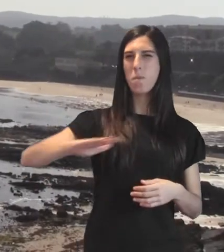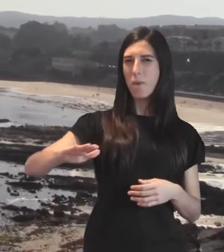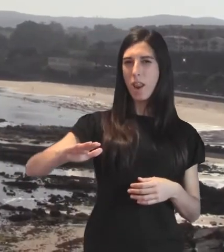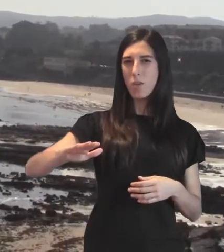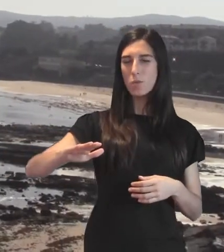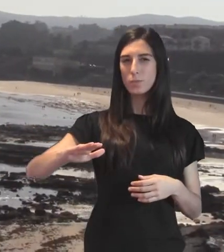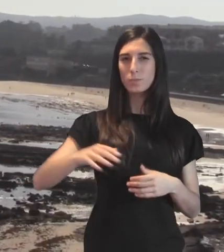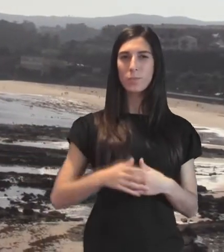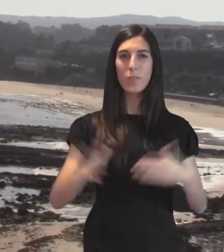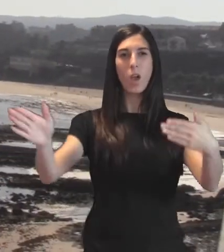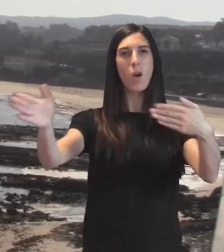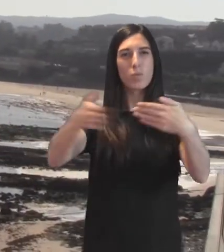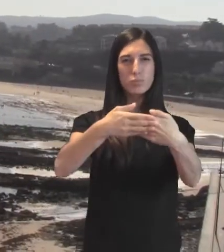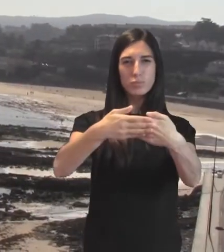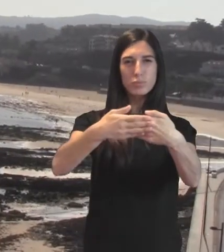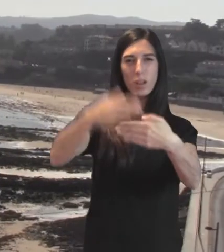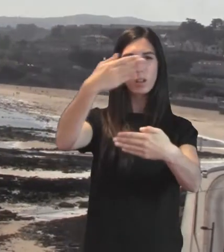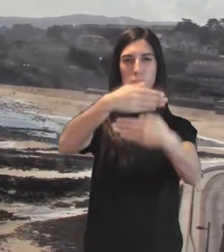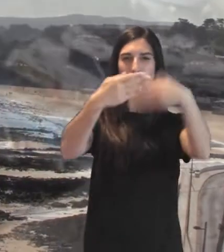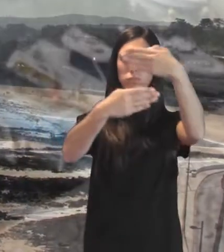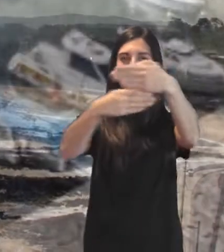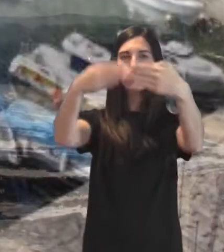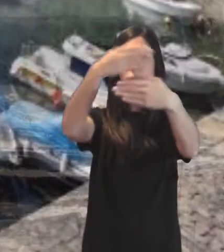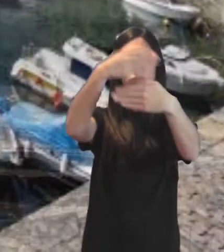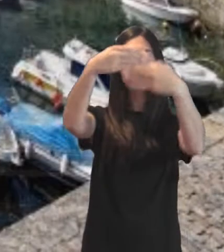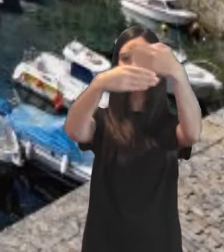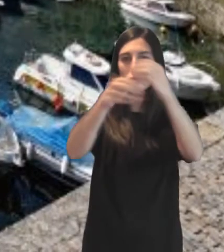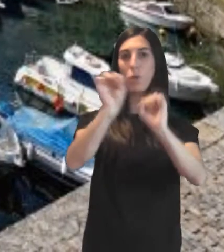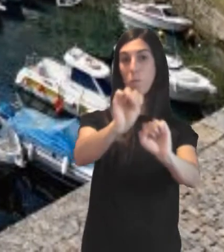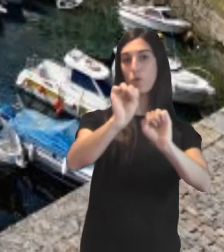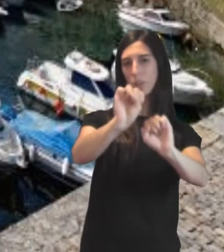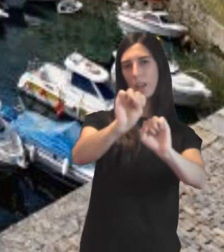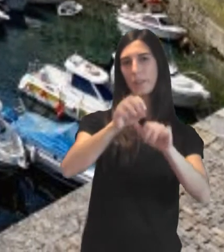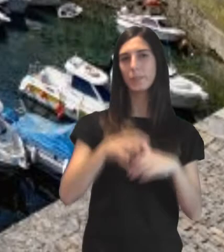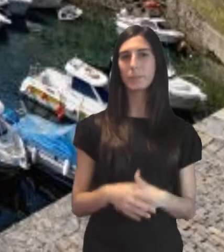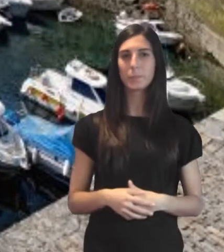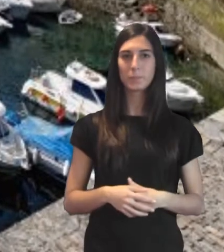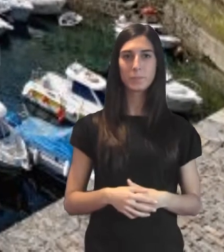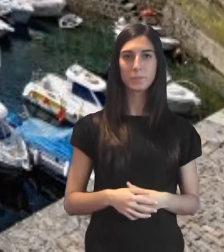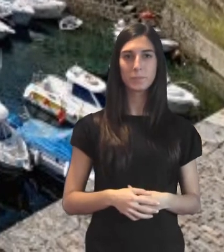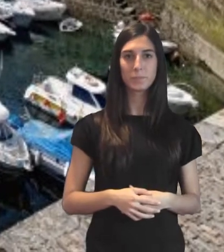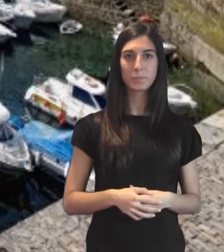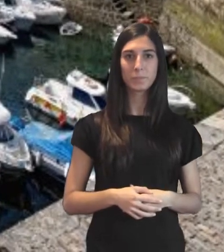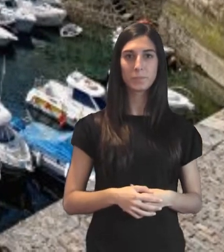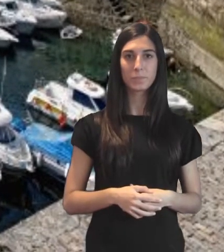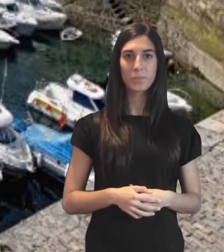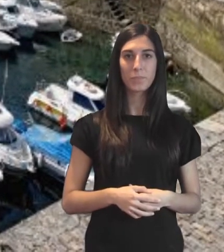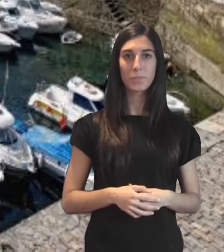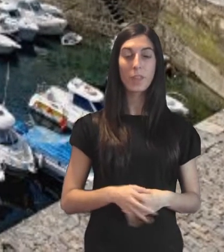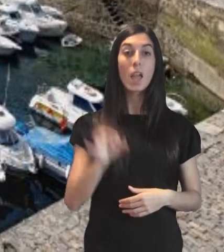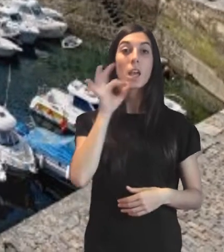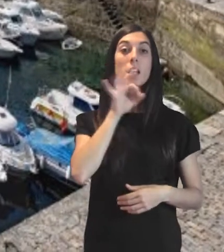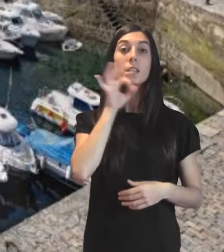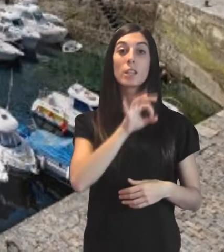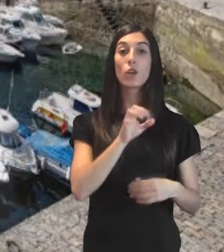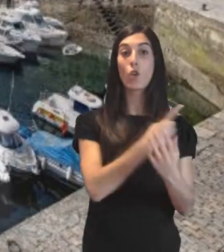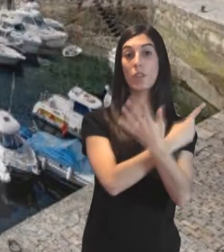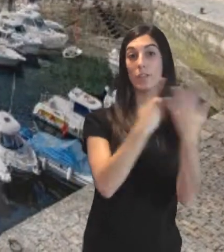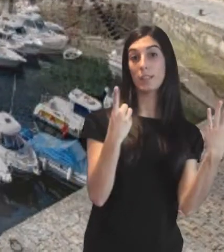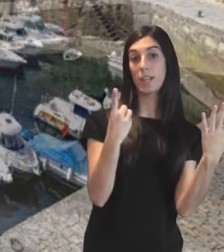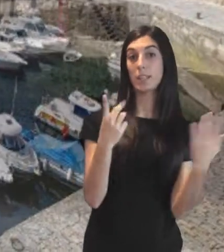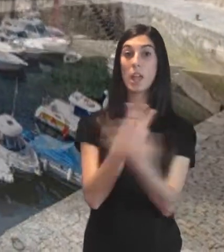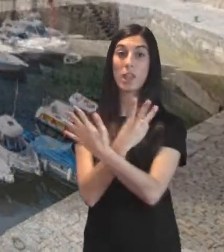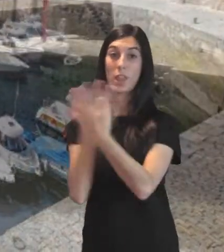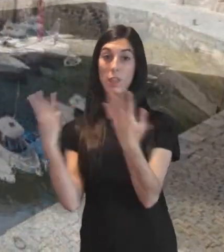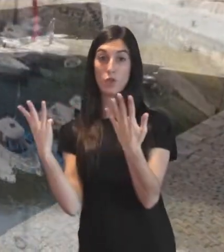pesca eran varadas en la arena de la playa. El Muelle está formado por un dique poligonal y la entrada se orienta al sureste, protegido